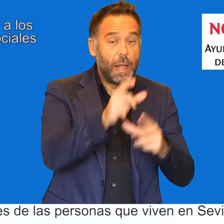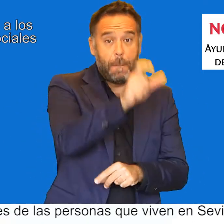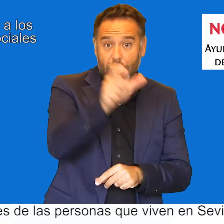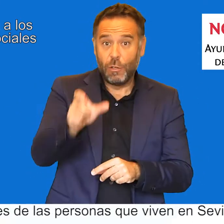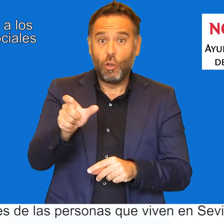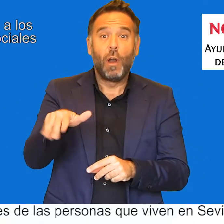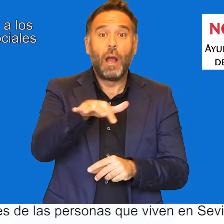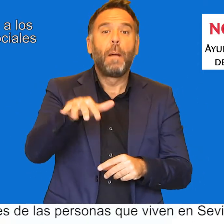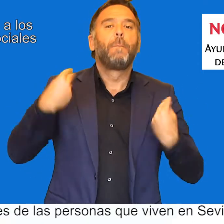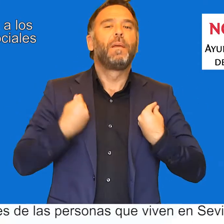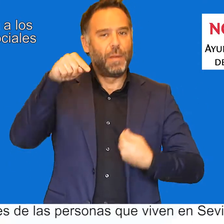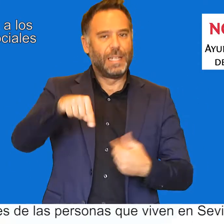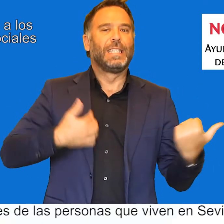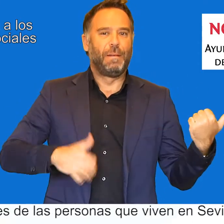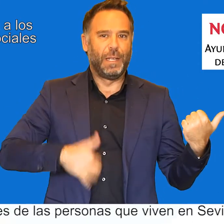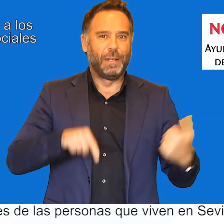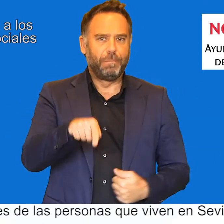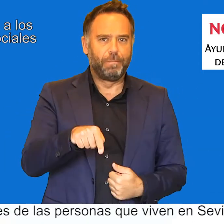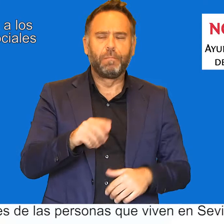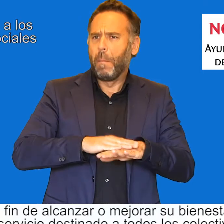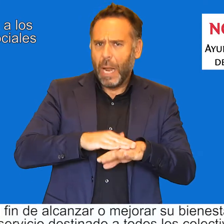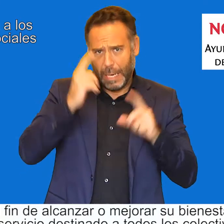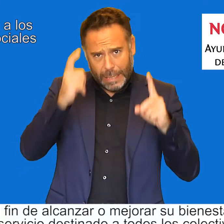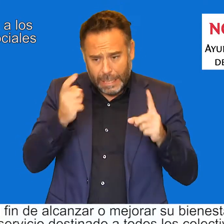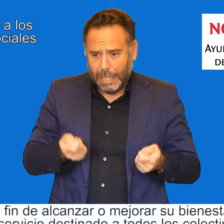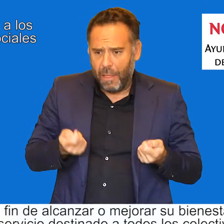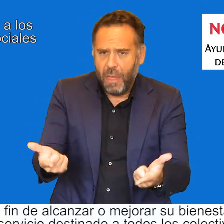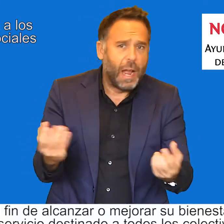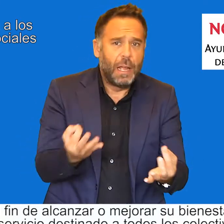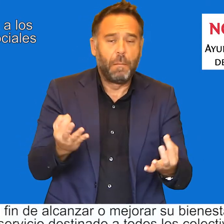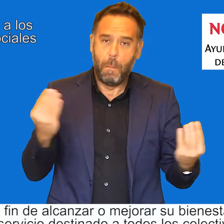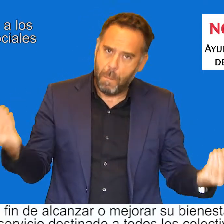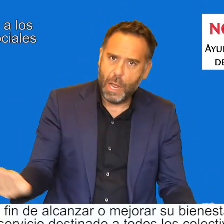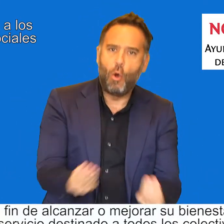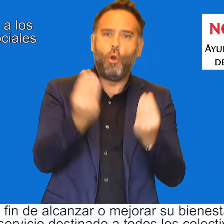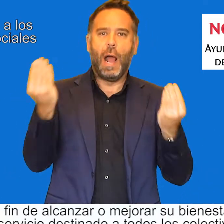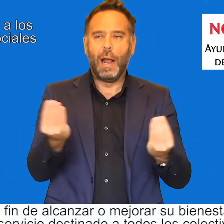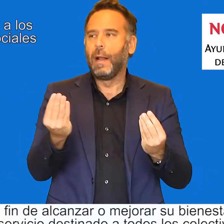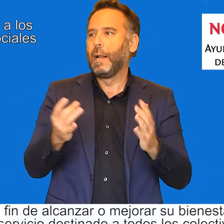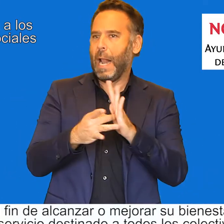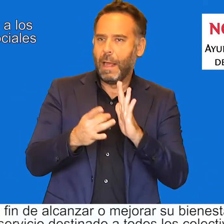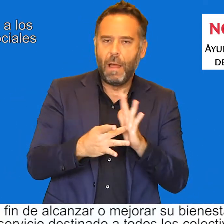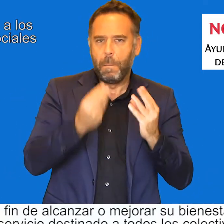de las personas que viven en Sevilla con el fin de alcanzar o mejorar su bienestar.